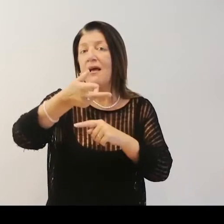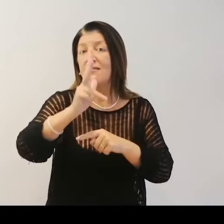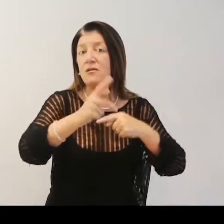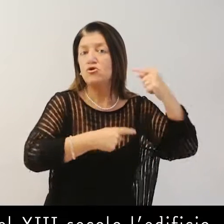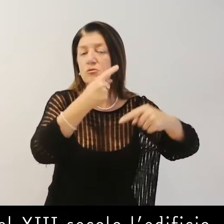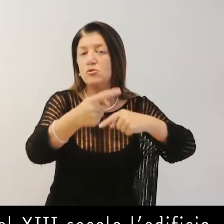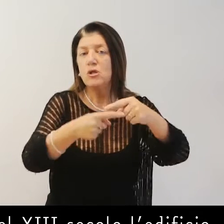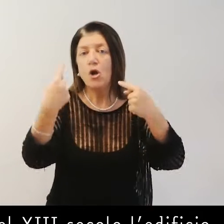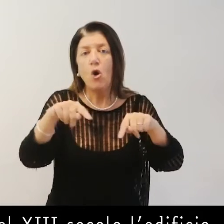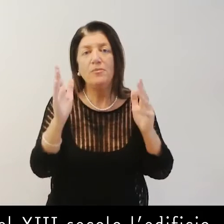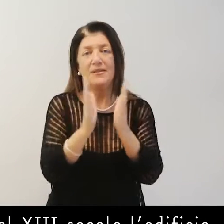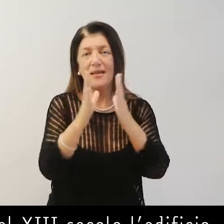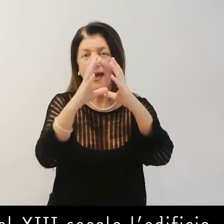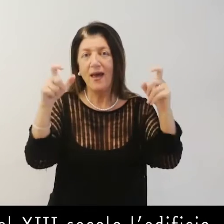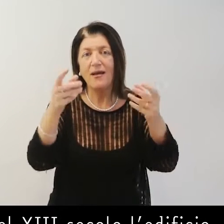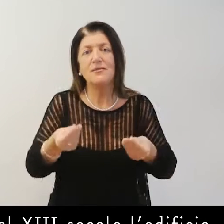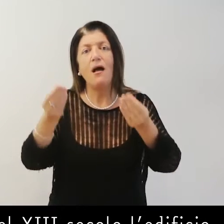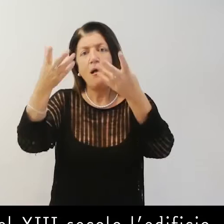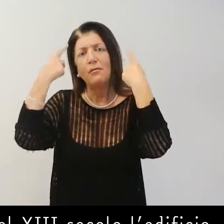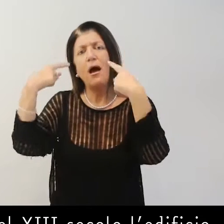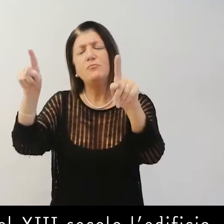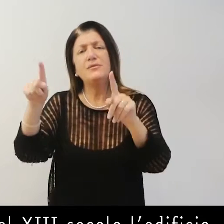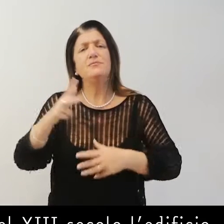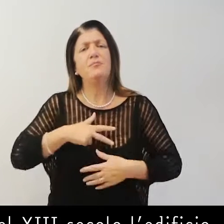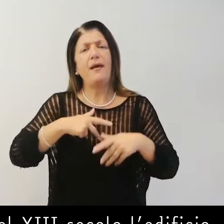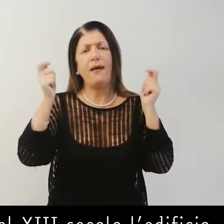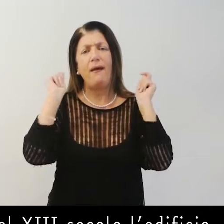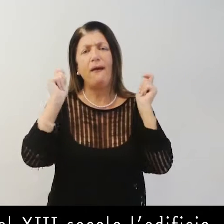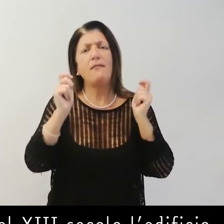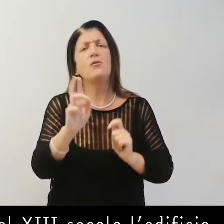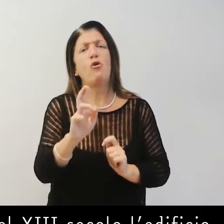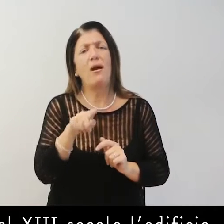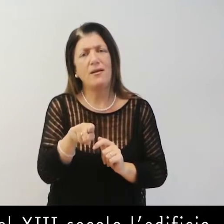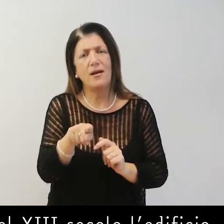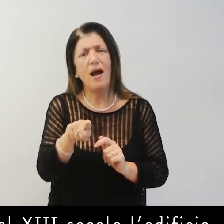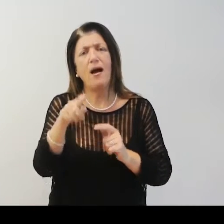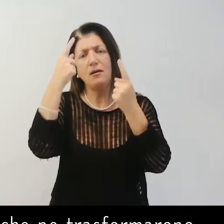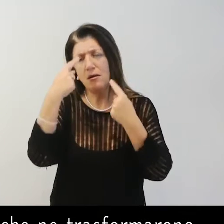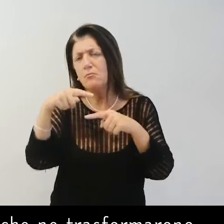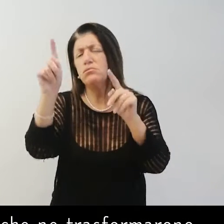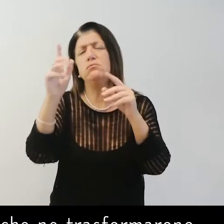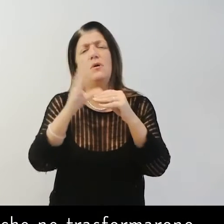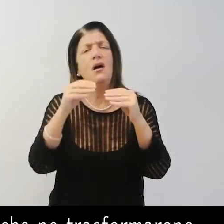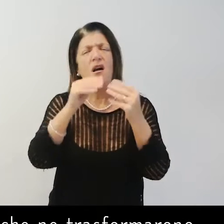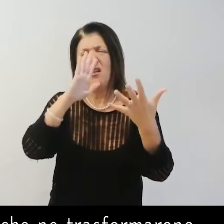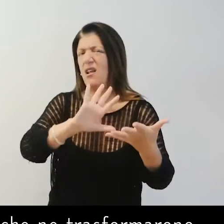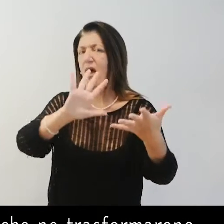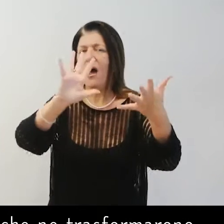Nel tredicesimo secolo l'edificio fu affidato ai dominicani, che ne trasformarono completamente l